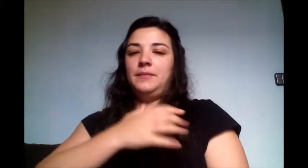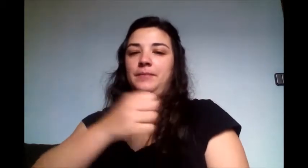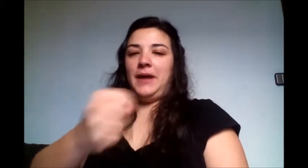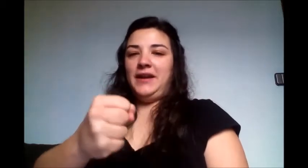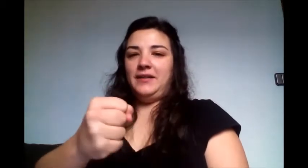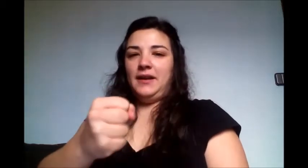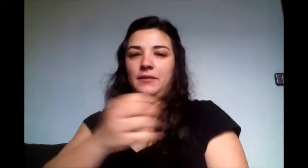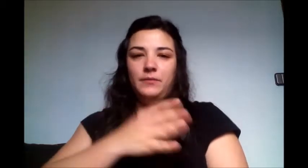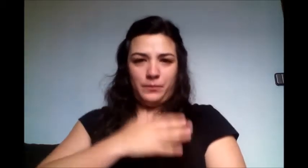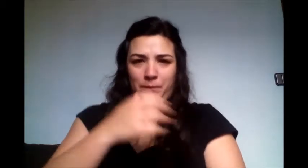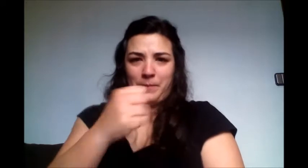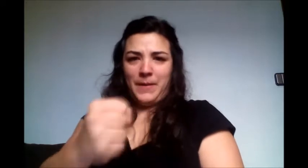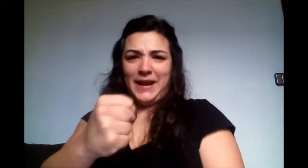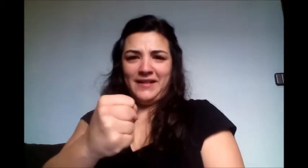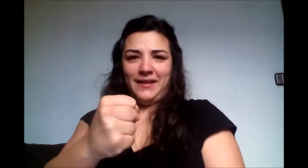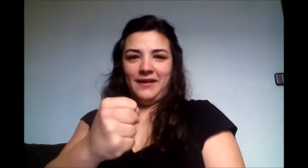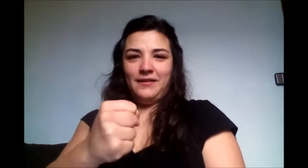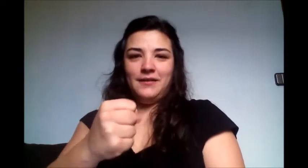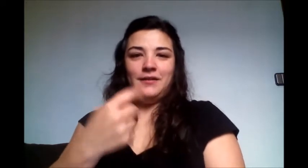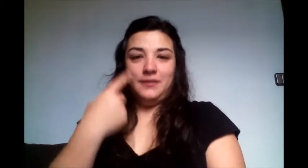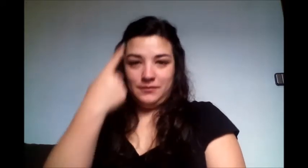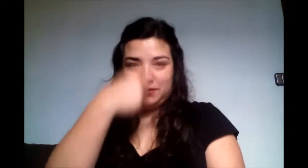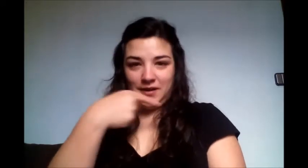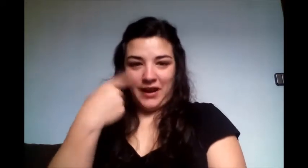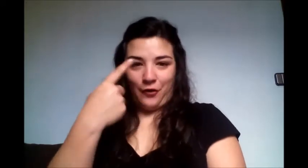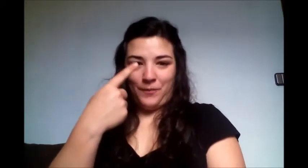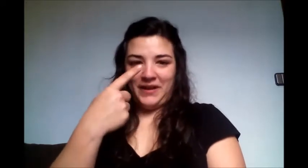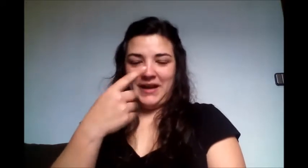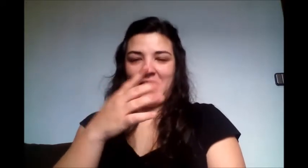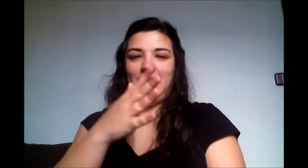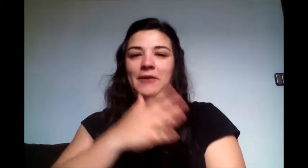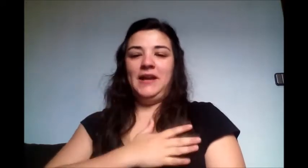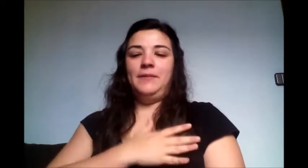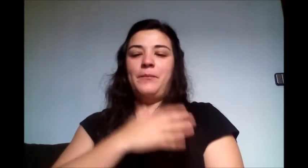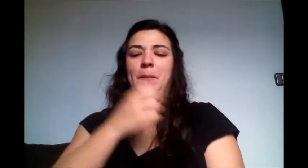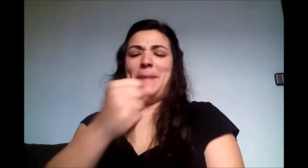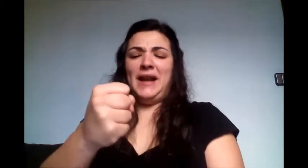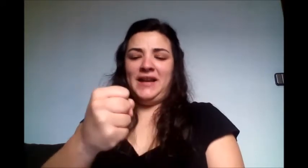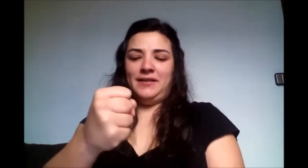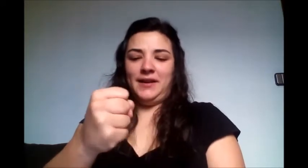Valiente. Valiente. Te acompaña la cara, ¿vale? Valiente.